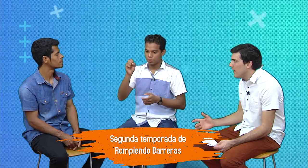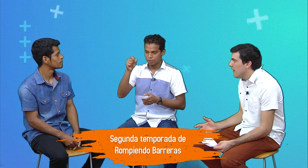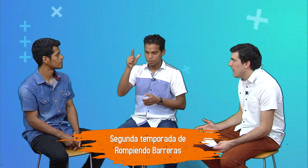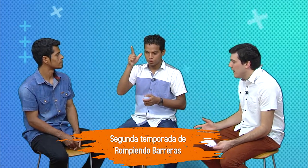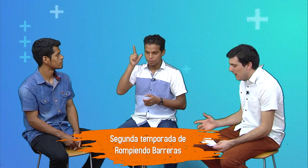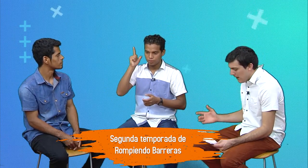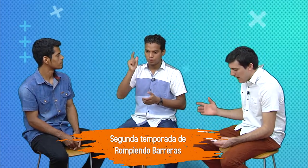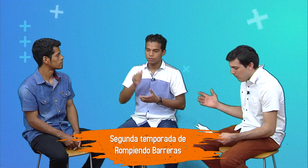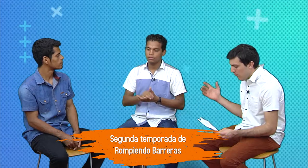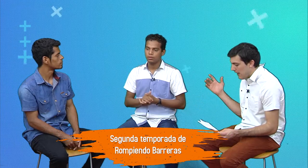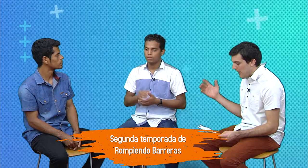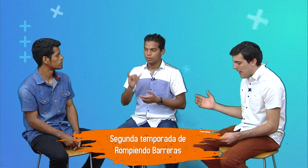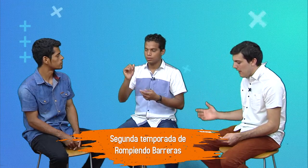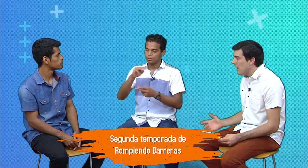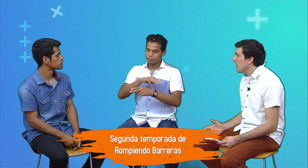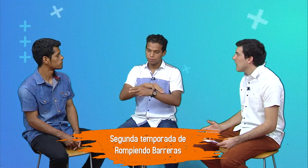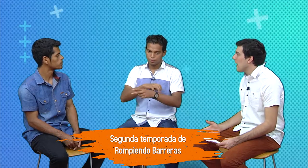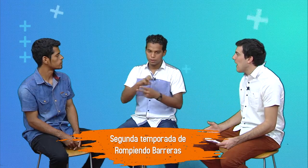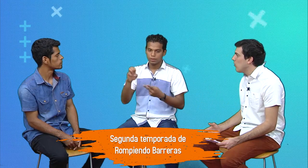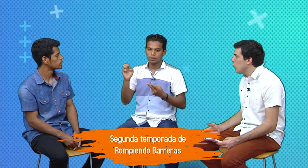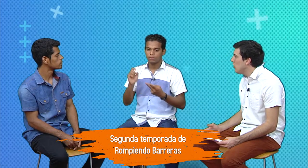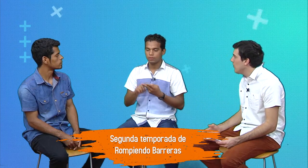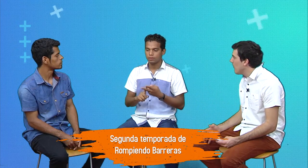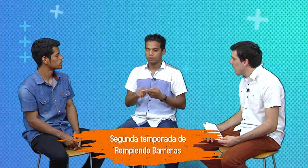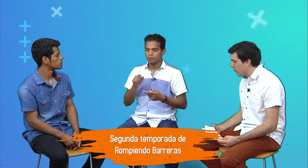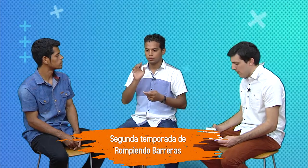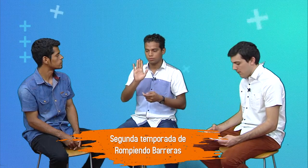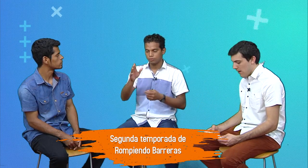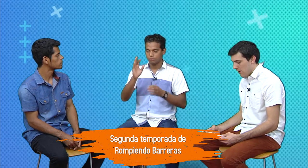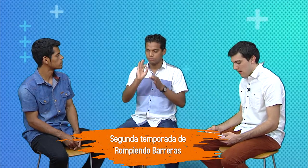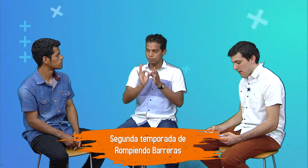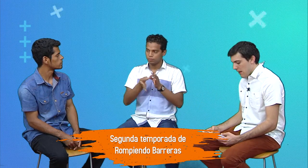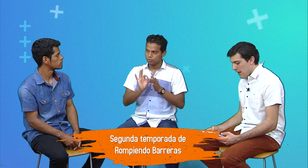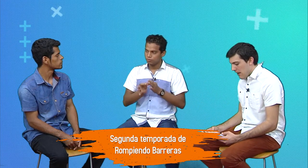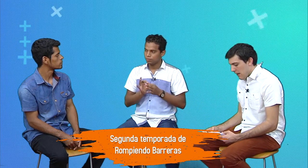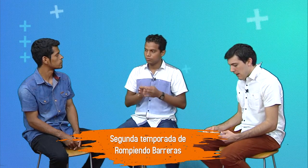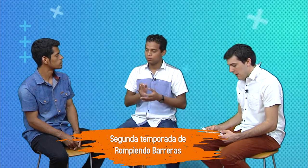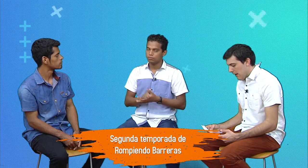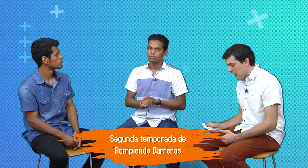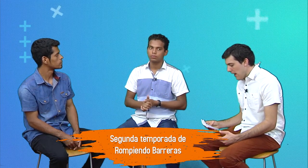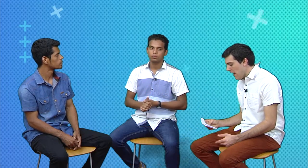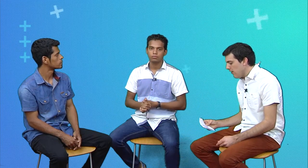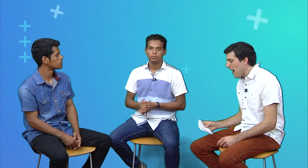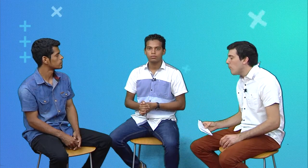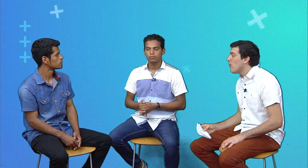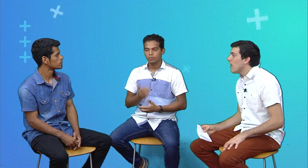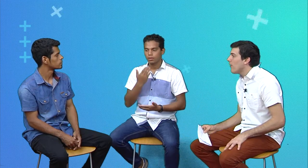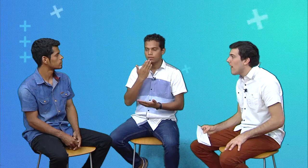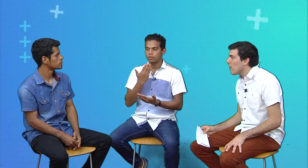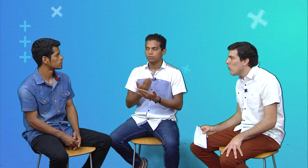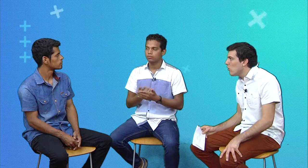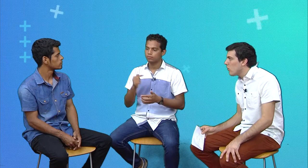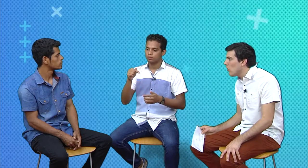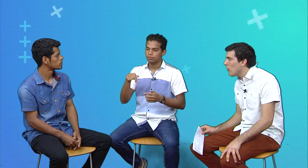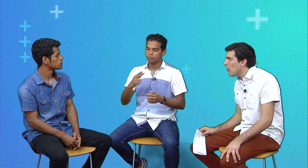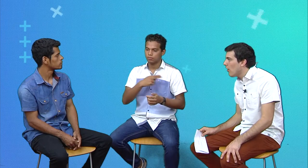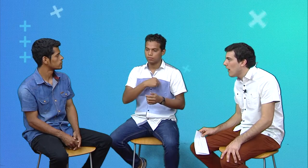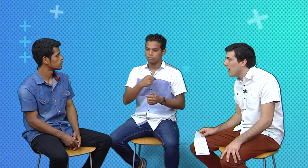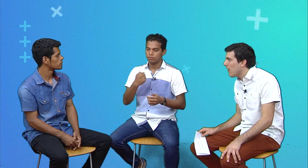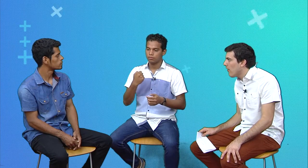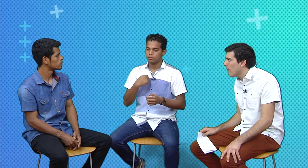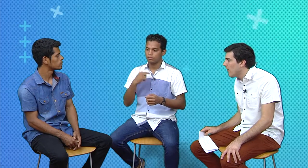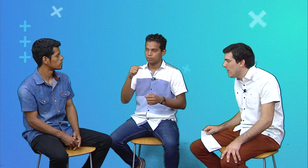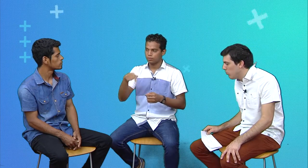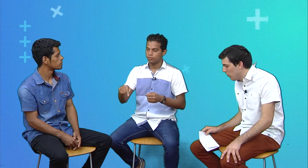y Miguel, que es su intérprete. Gracias por estar con nosotros